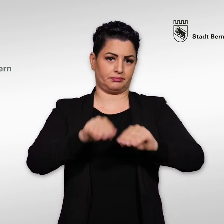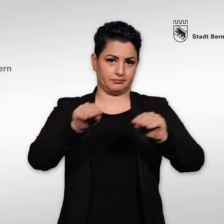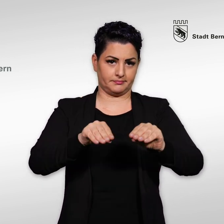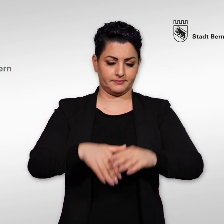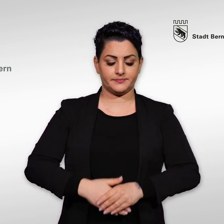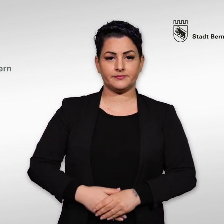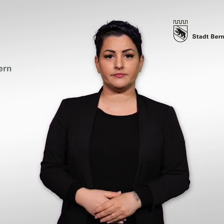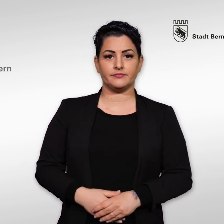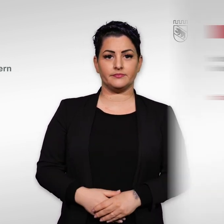lancieren.